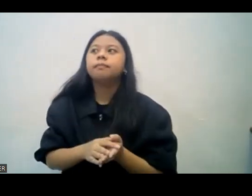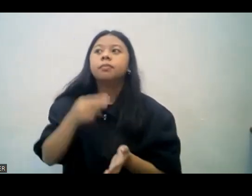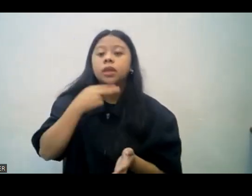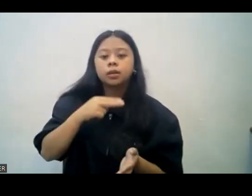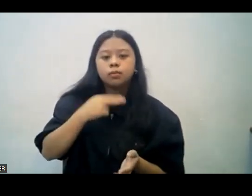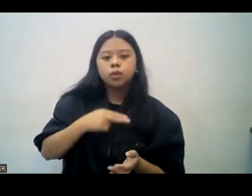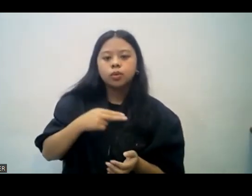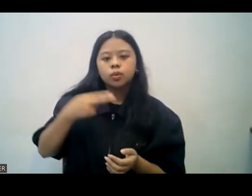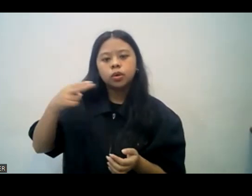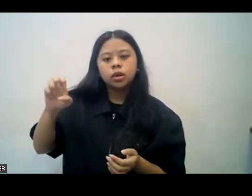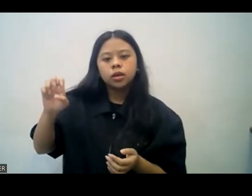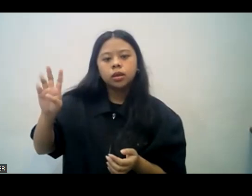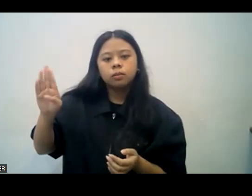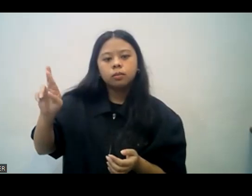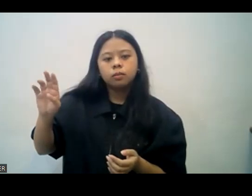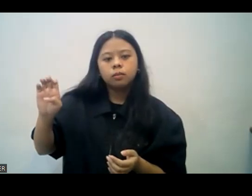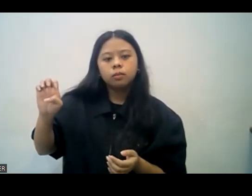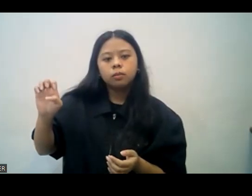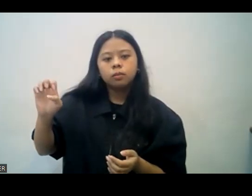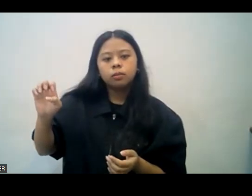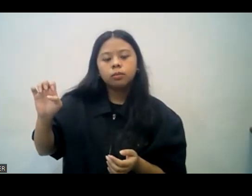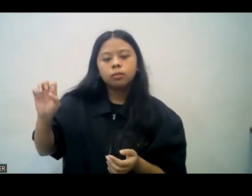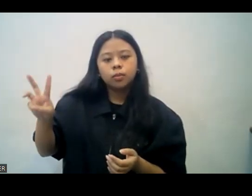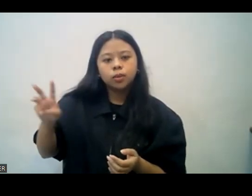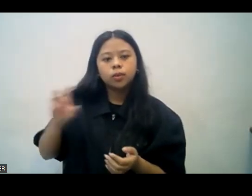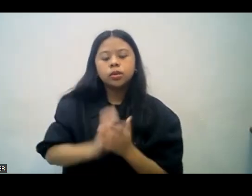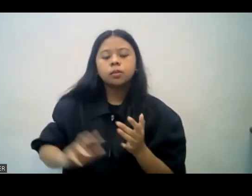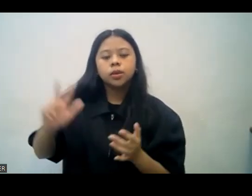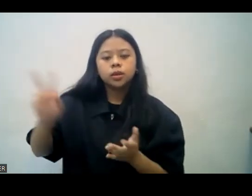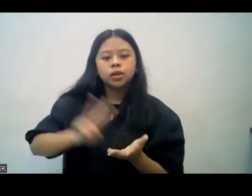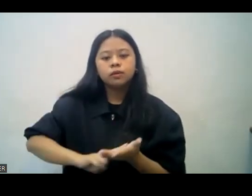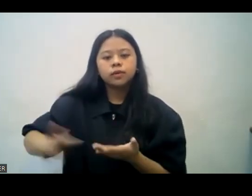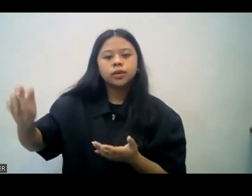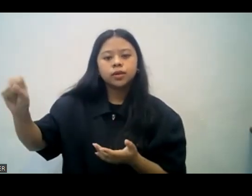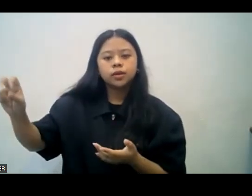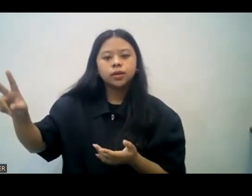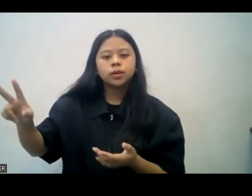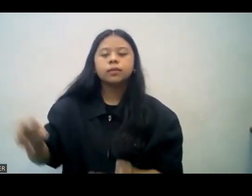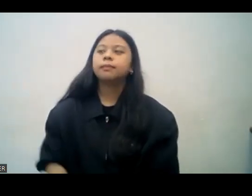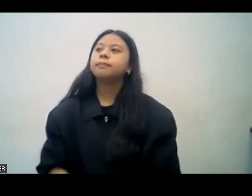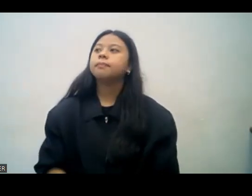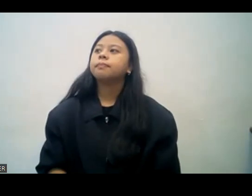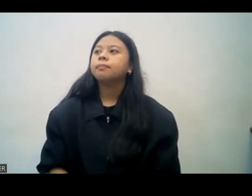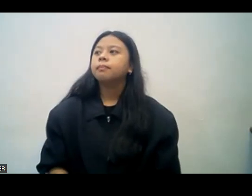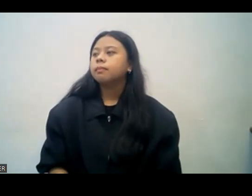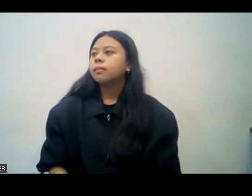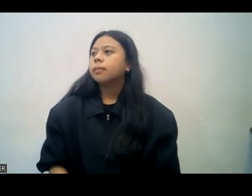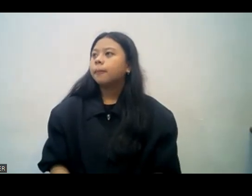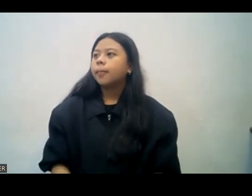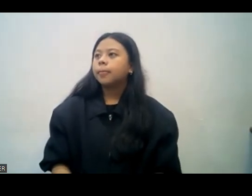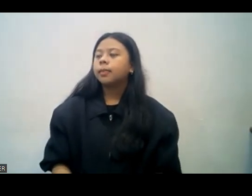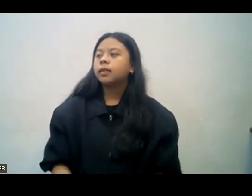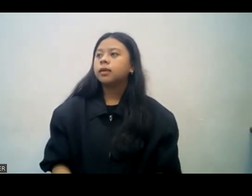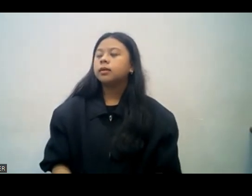slide. Hebrew chapter 3 verse 13, would you read? Ngunit magpayuhan kayo sa isa't isa, araw-araw, habang ito ay